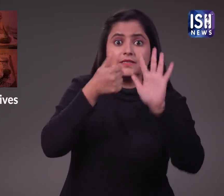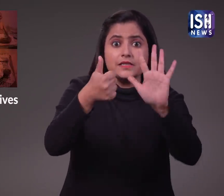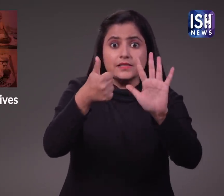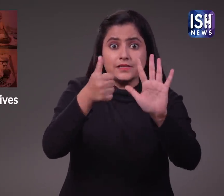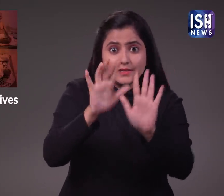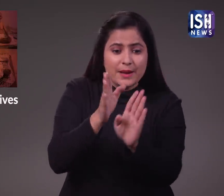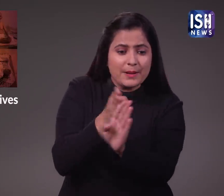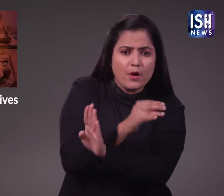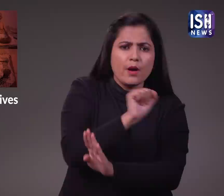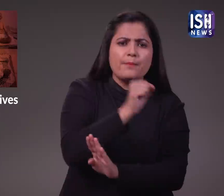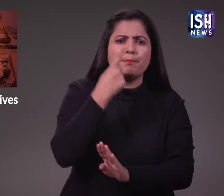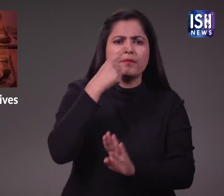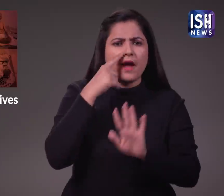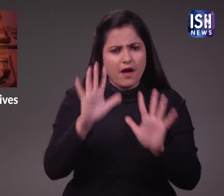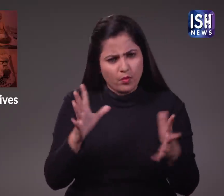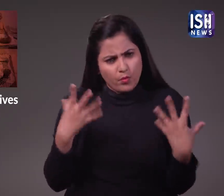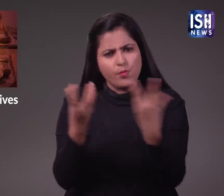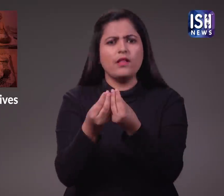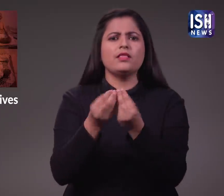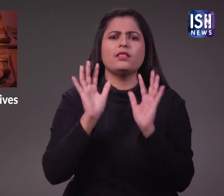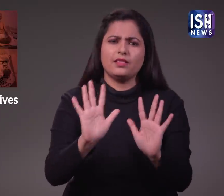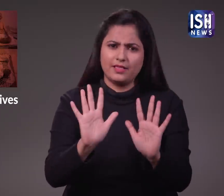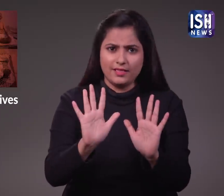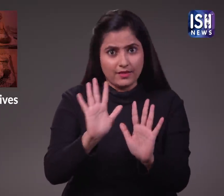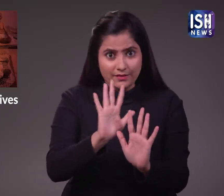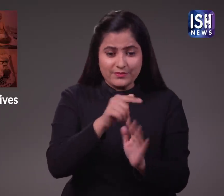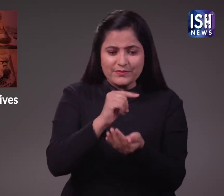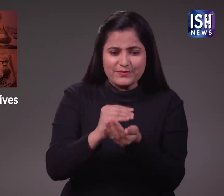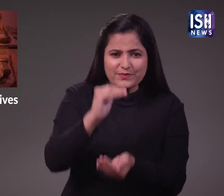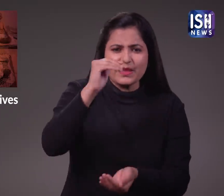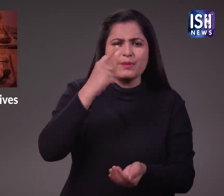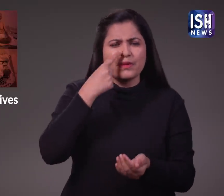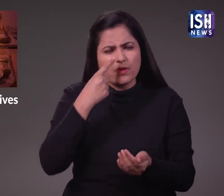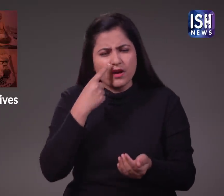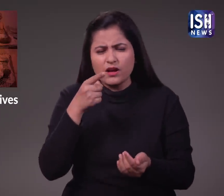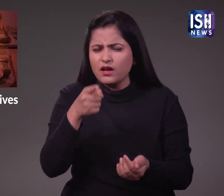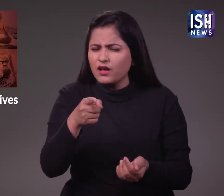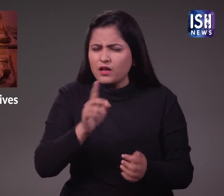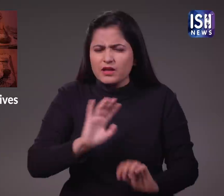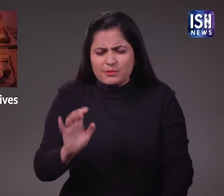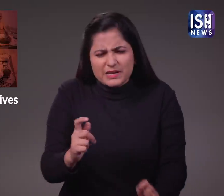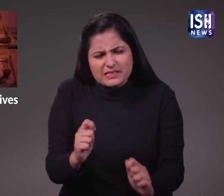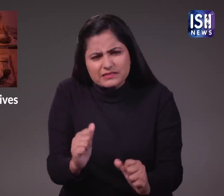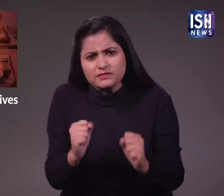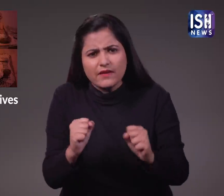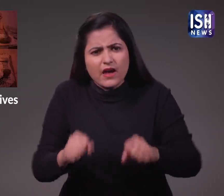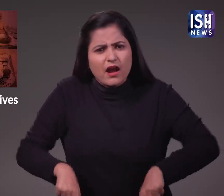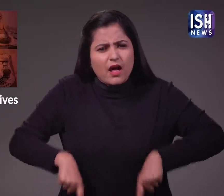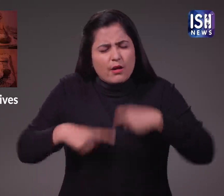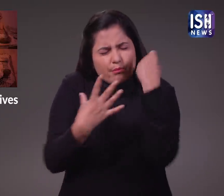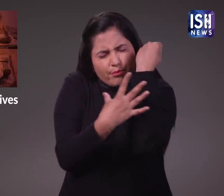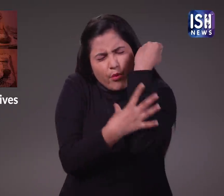उनके विकारी माता पिता उन्हें बच्पन के दिनों में मुख्य रूप से उबले हुए चावल का पानी खिला सकते थे